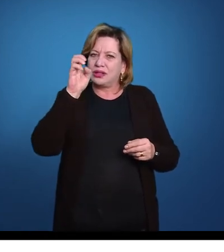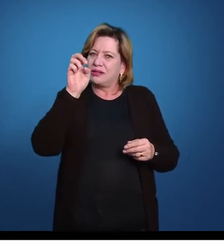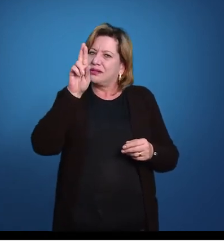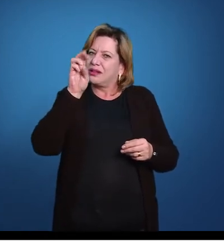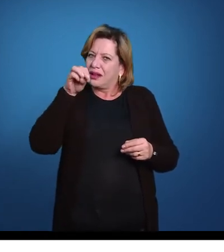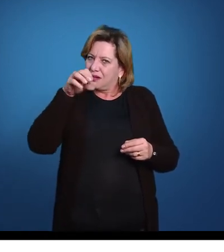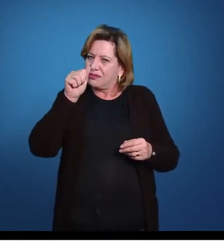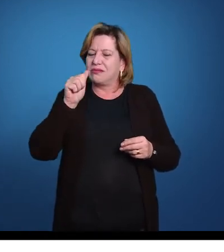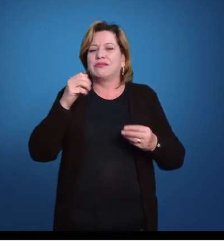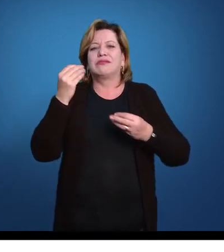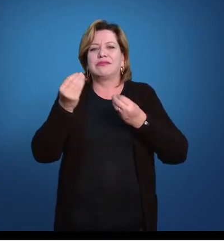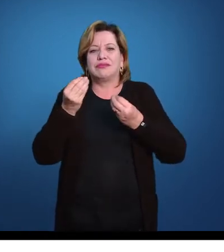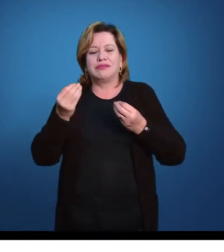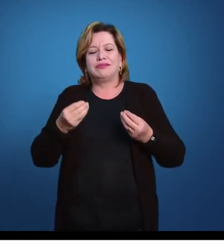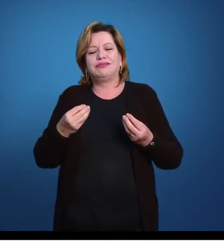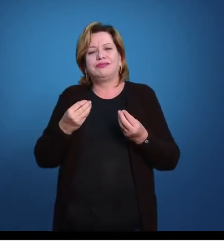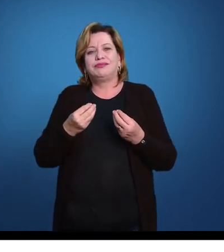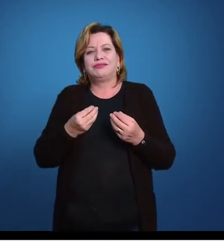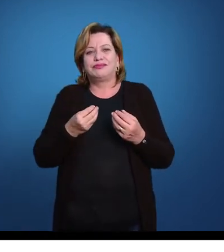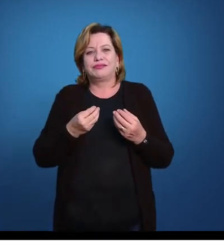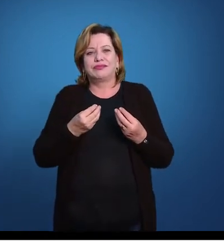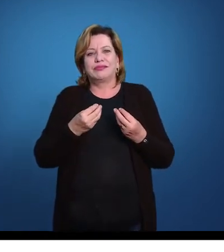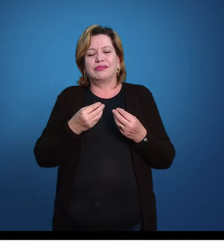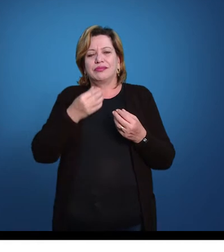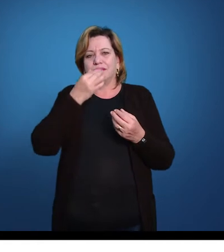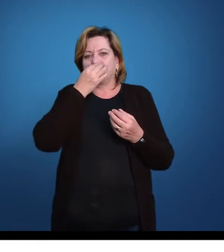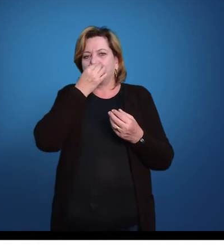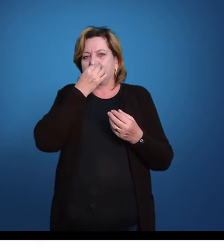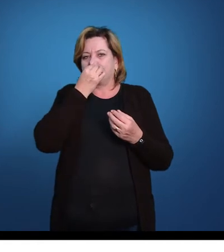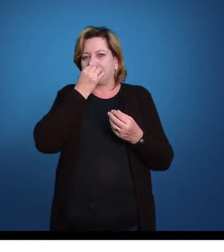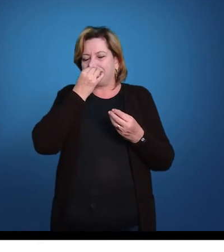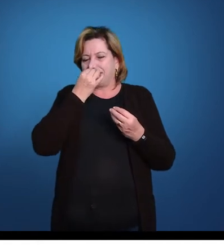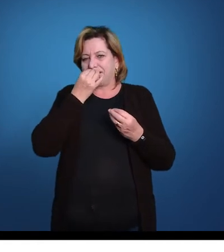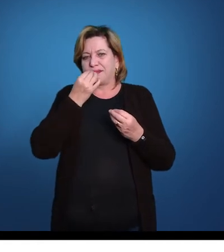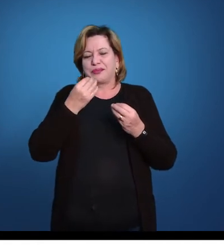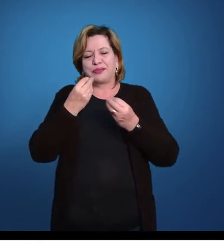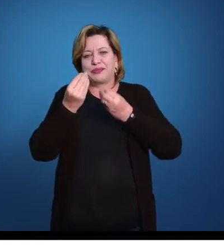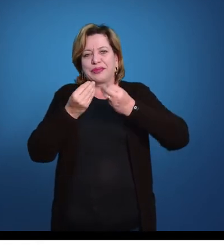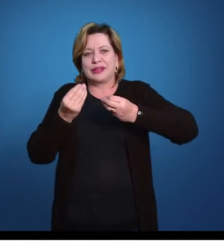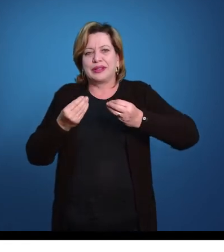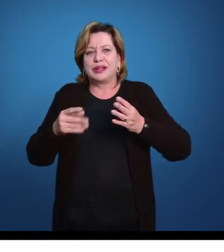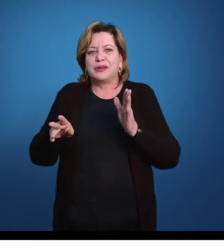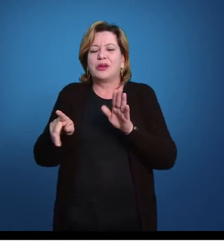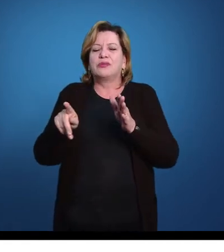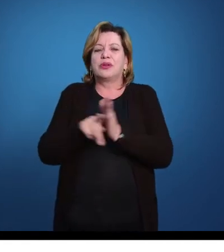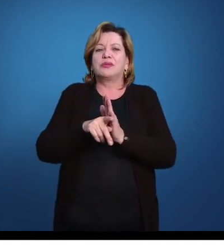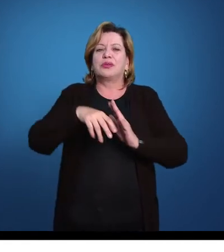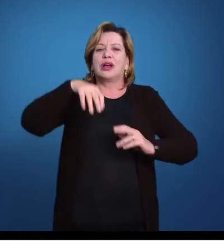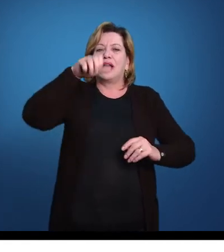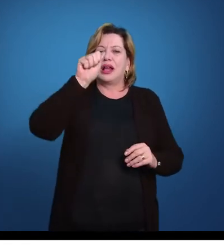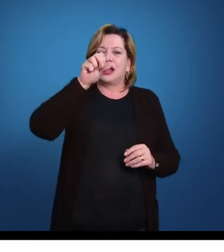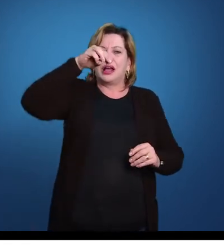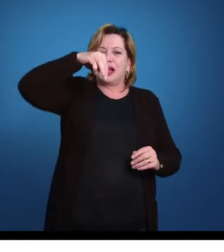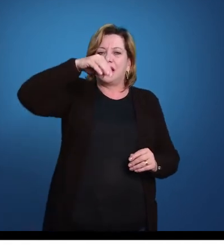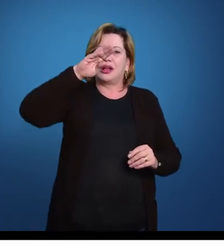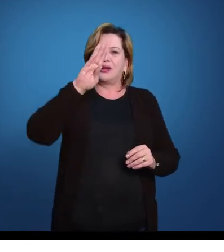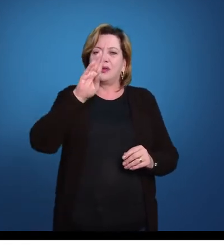classes de equinodermos. Então, quanto ao sistema ambulacral aquífero, esses animais, os